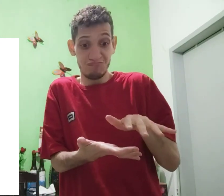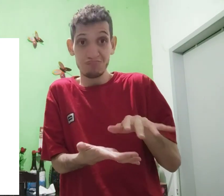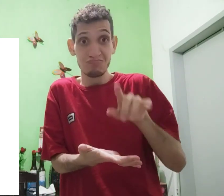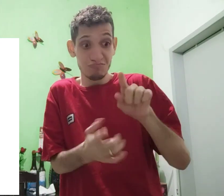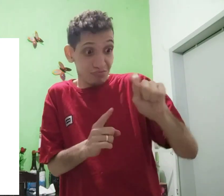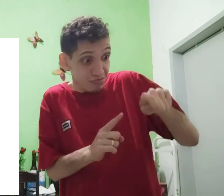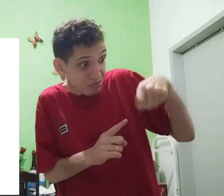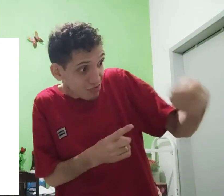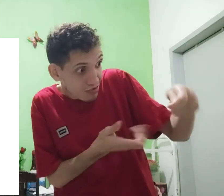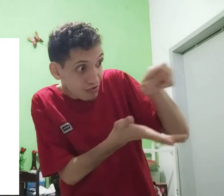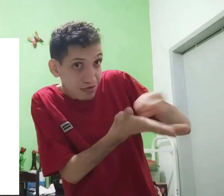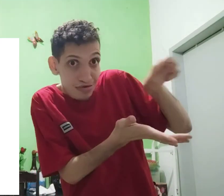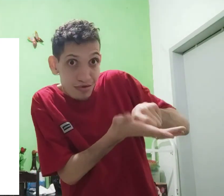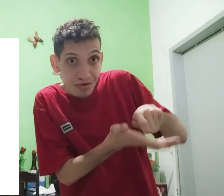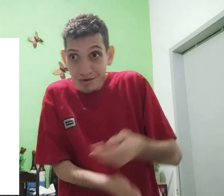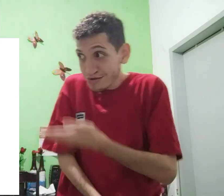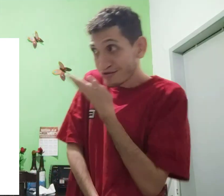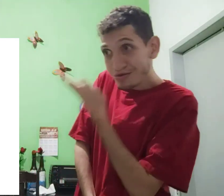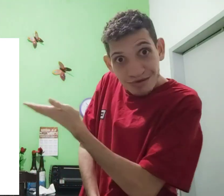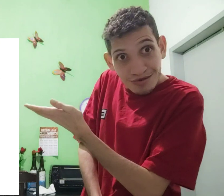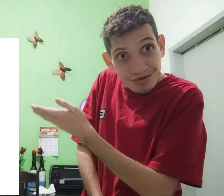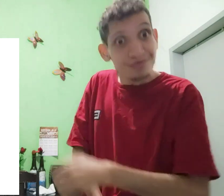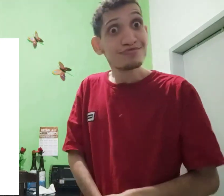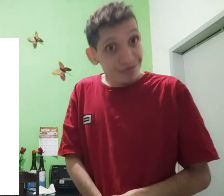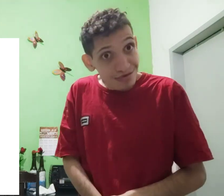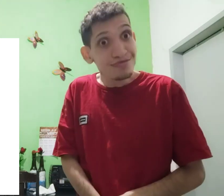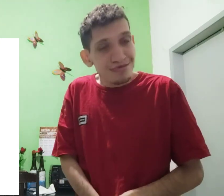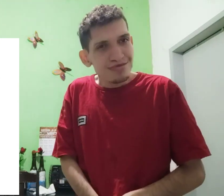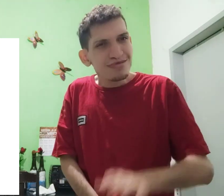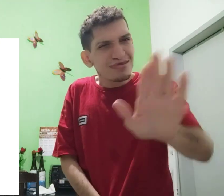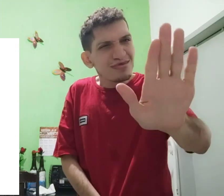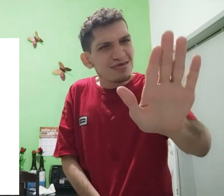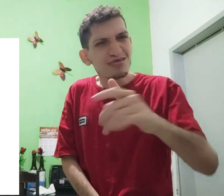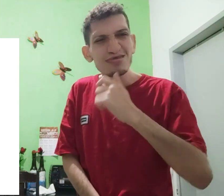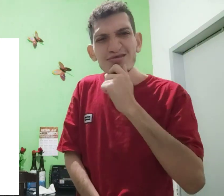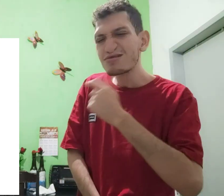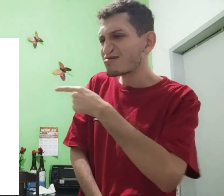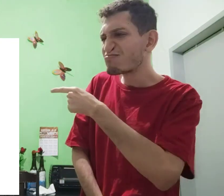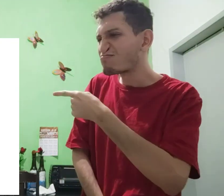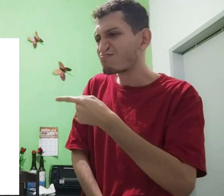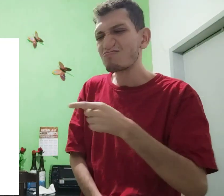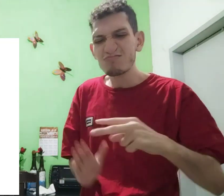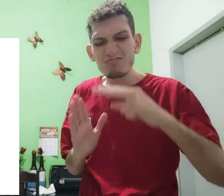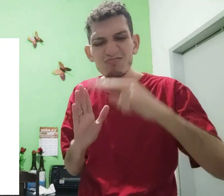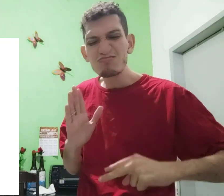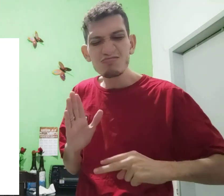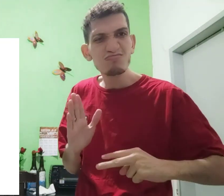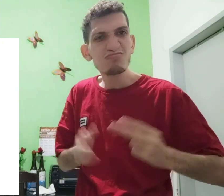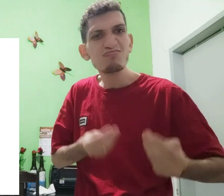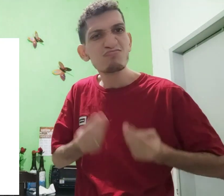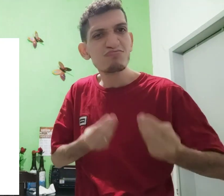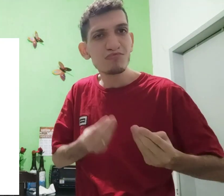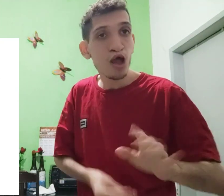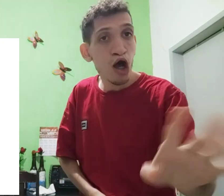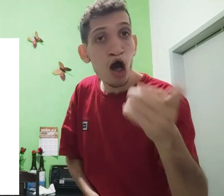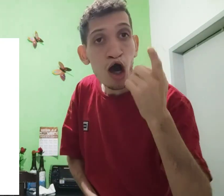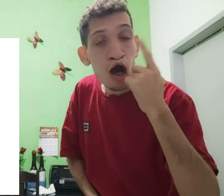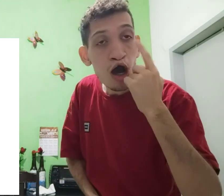tem um sinal de braille escrito pelo sistema SideRance. O Carlos explica o que é o sinal escrito